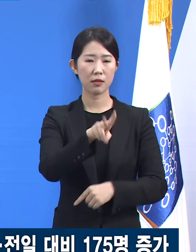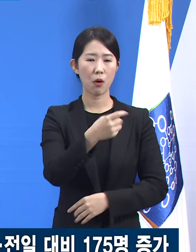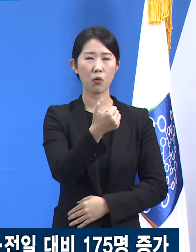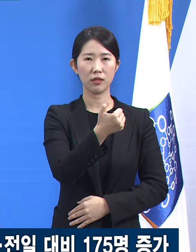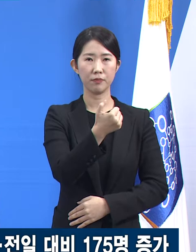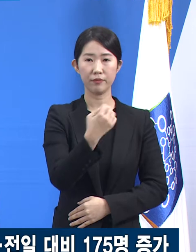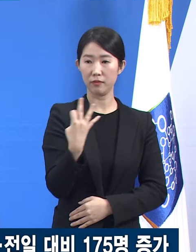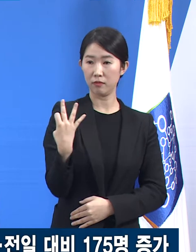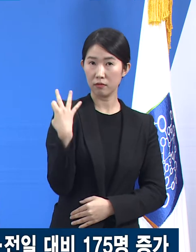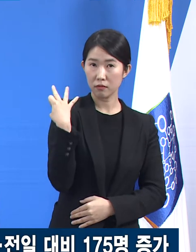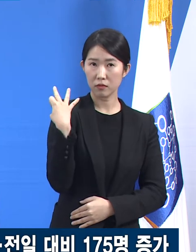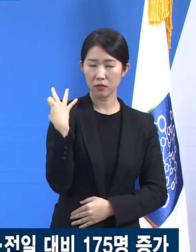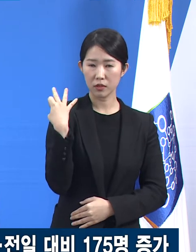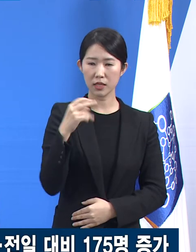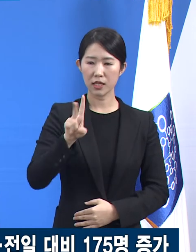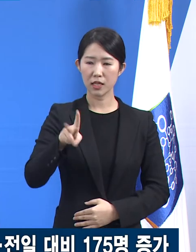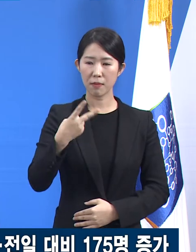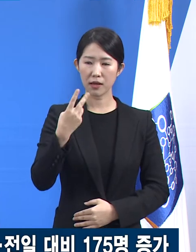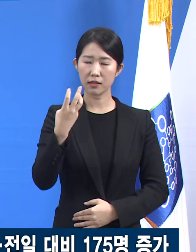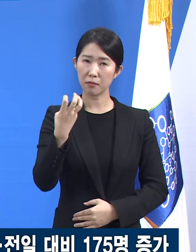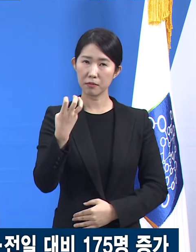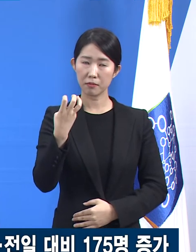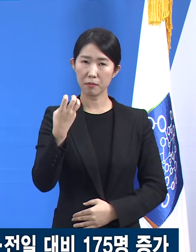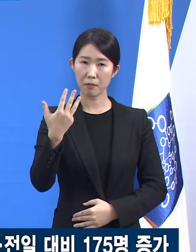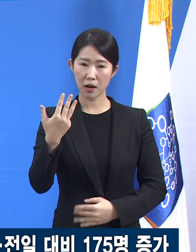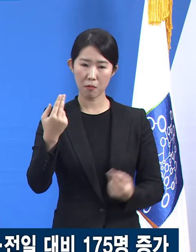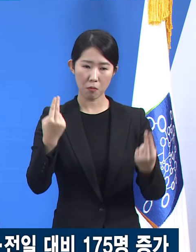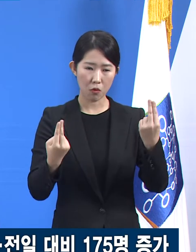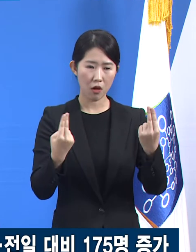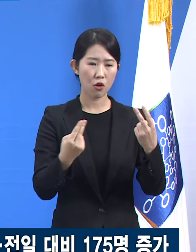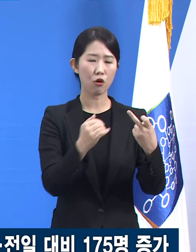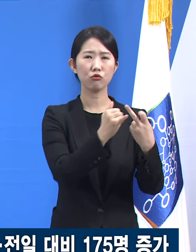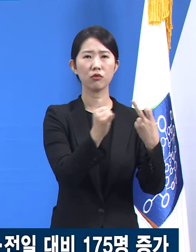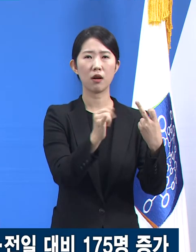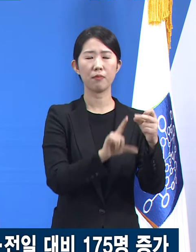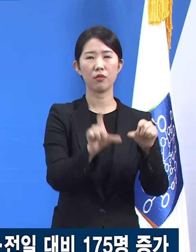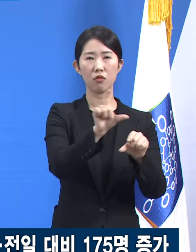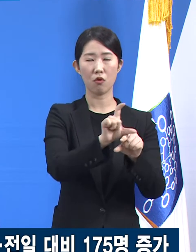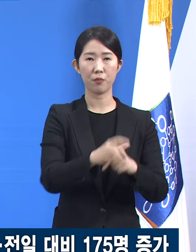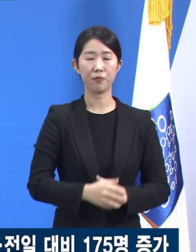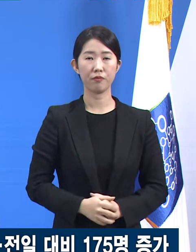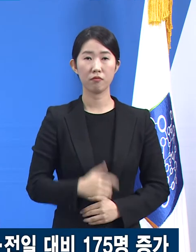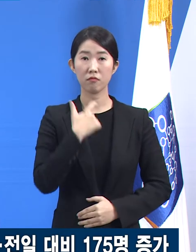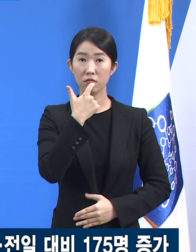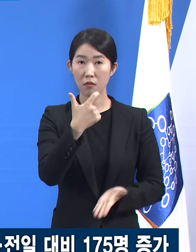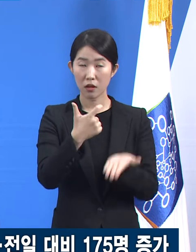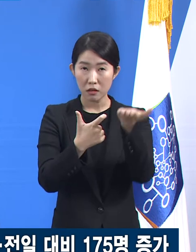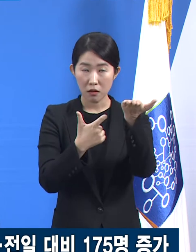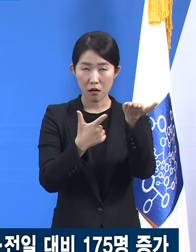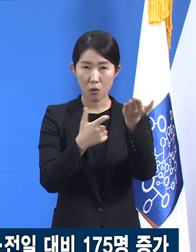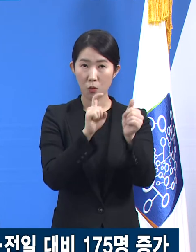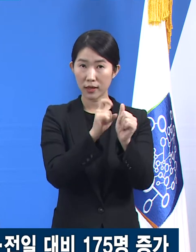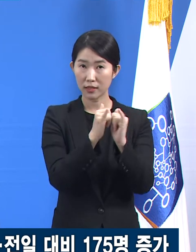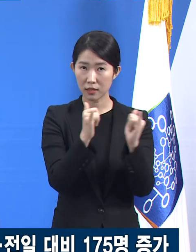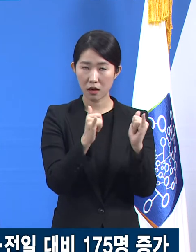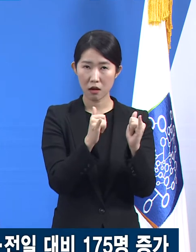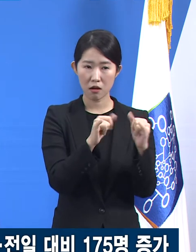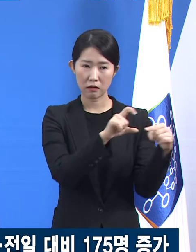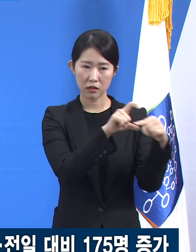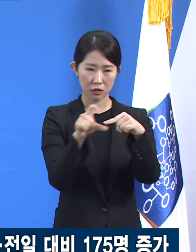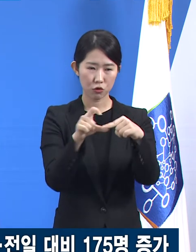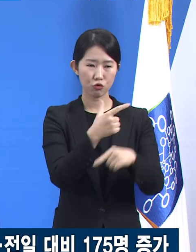238명 대비 12명 증가했습니다. 60세 이상 고령 확진자는 일평균